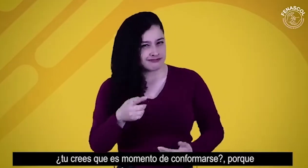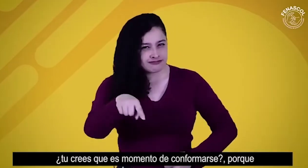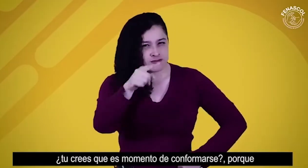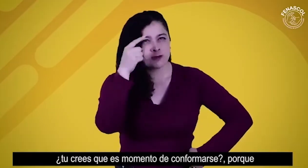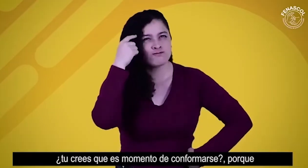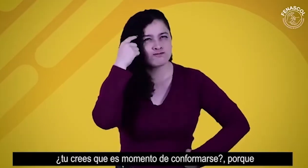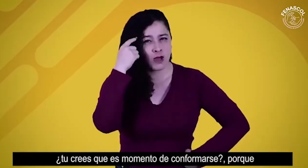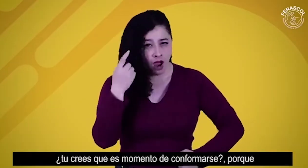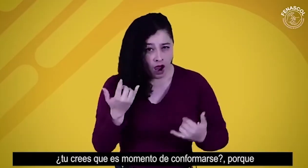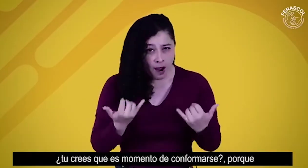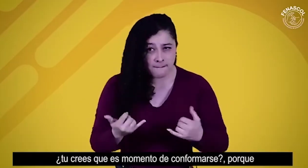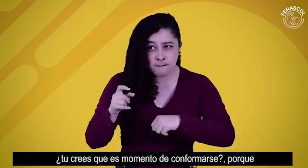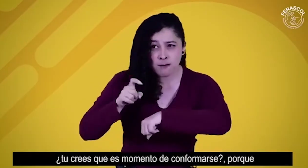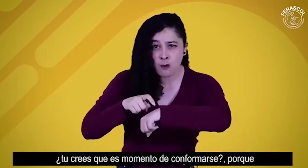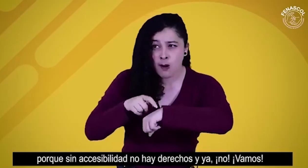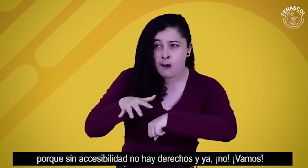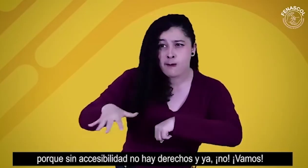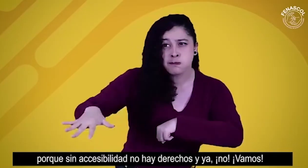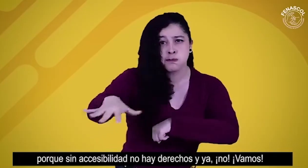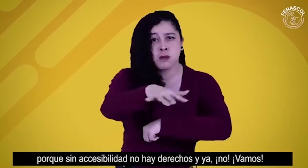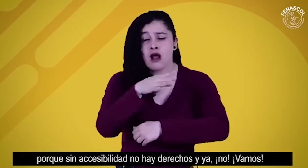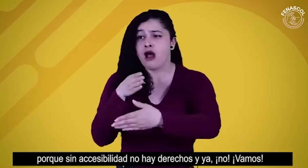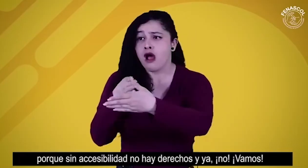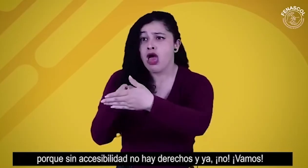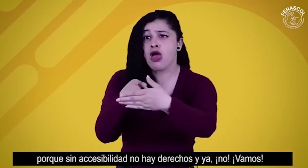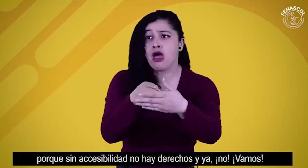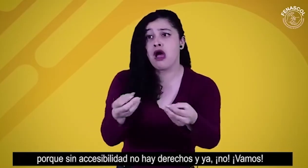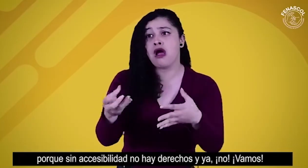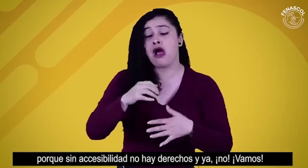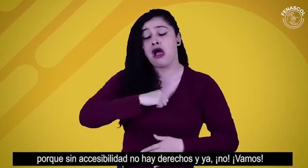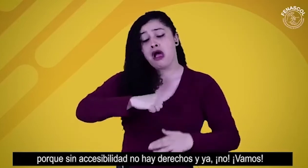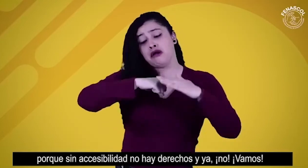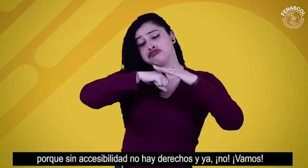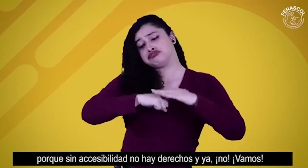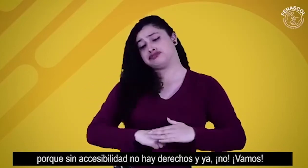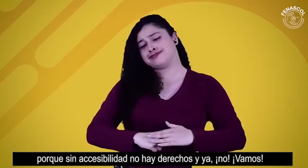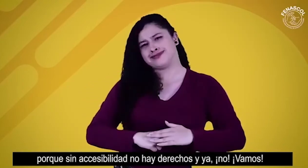Porque sin accesibilidad no hay derechos y ya. ¡No! ¡Vamos!